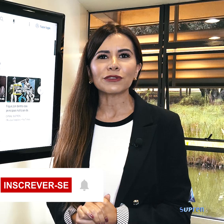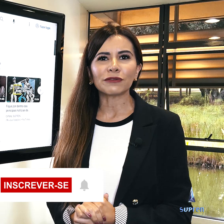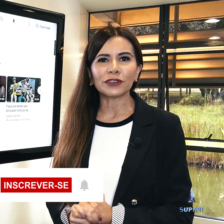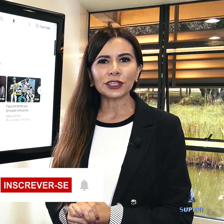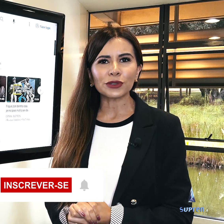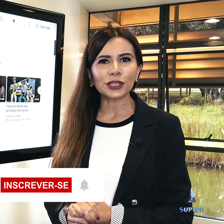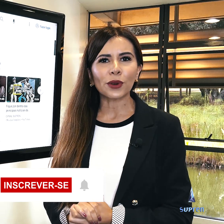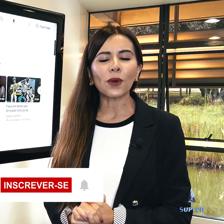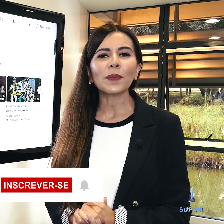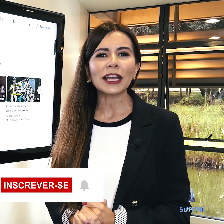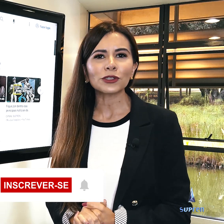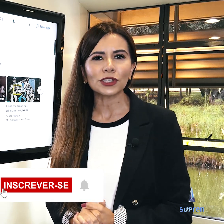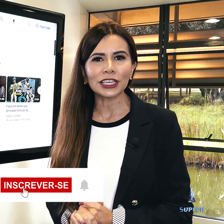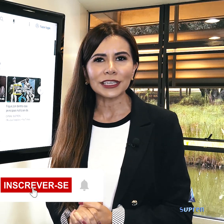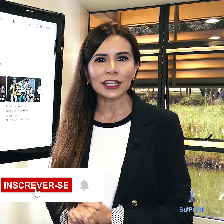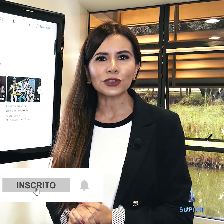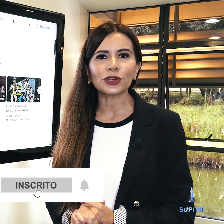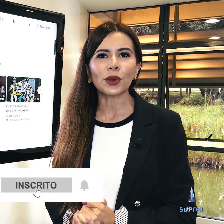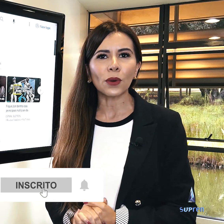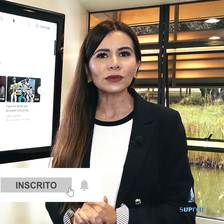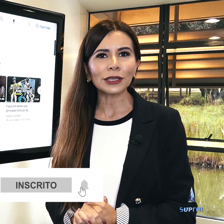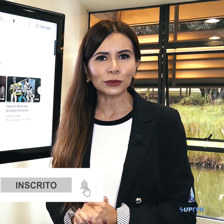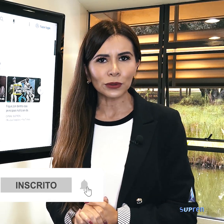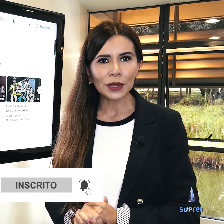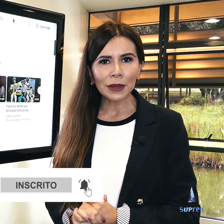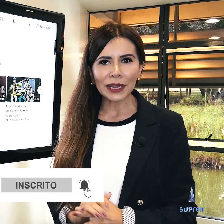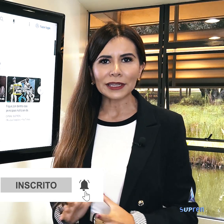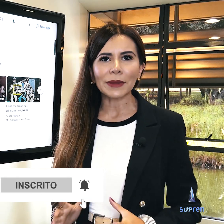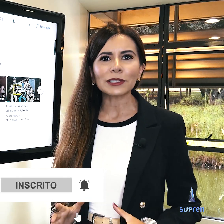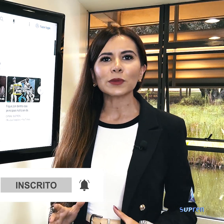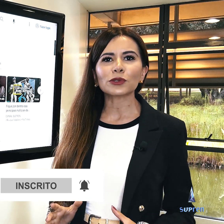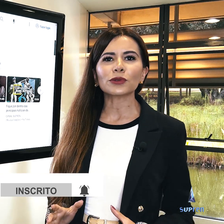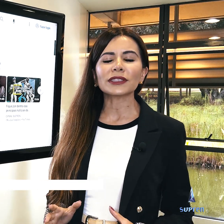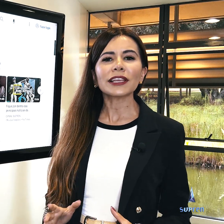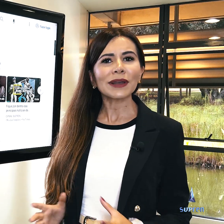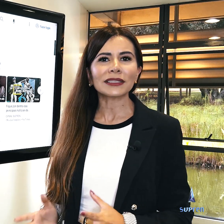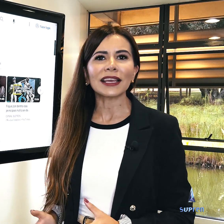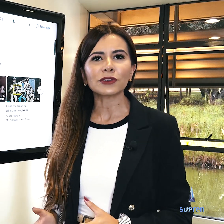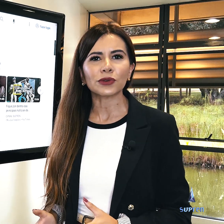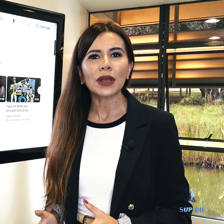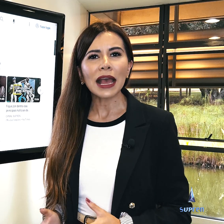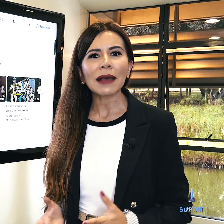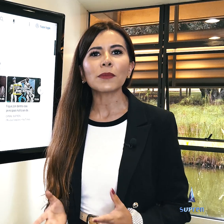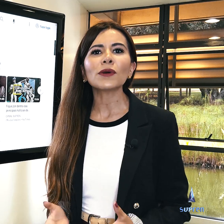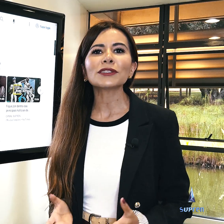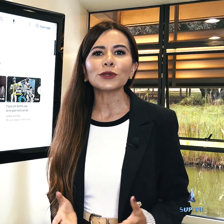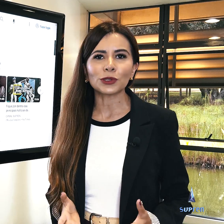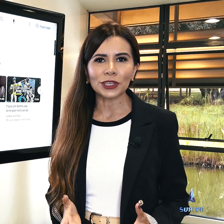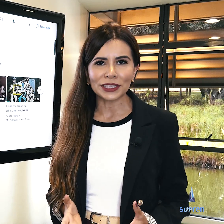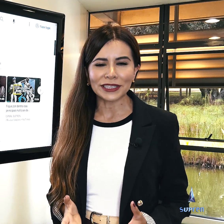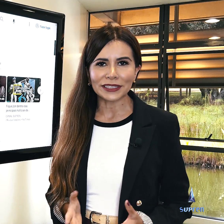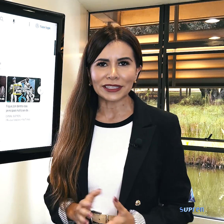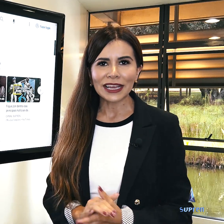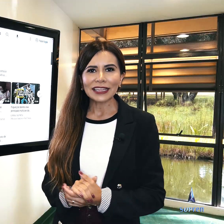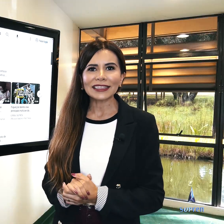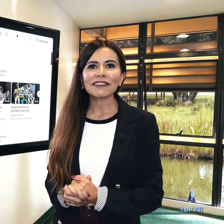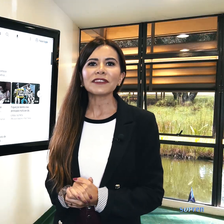vídeo e compartilhe este conteúdo para que mais pessoas tenham acesso a Boas Notícias. TV